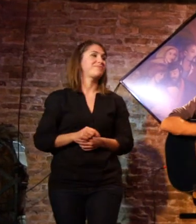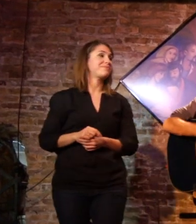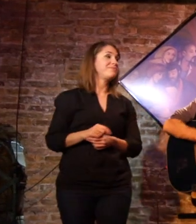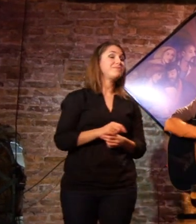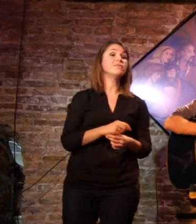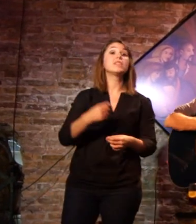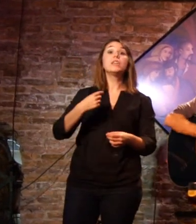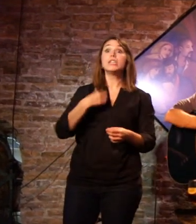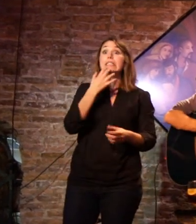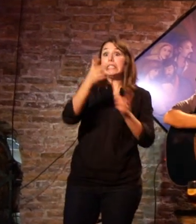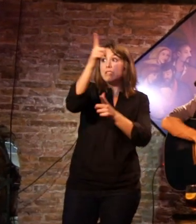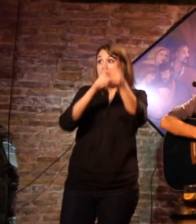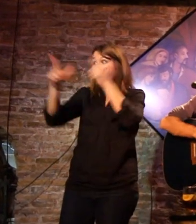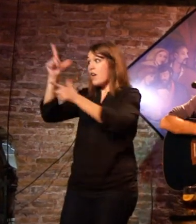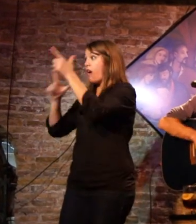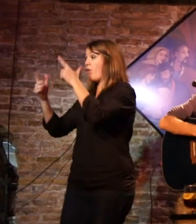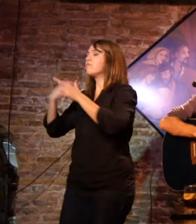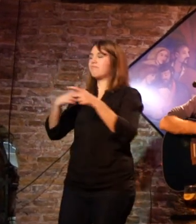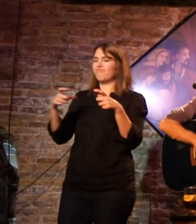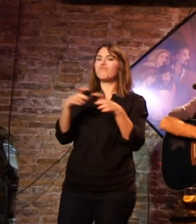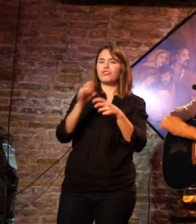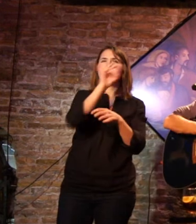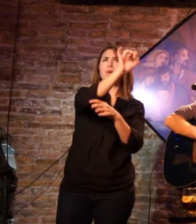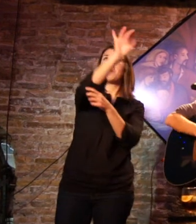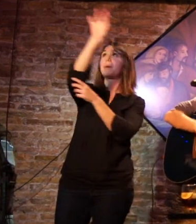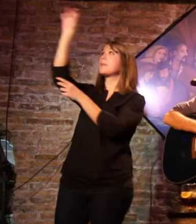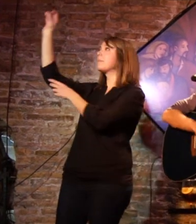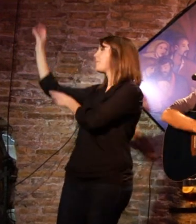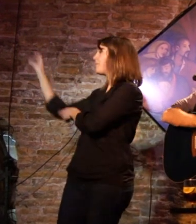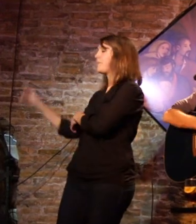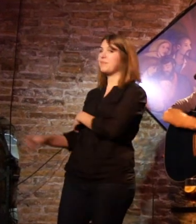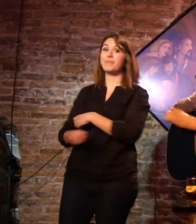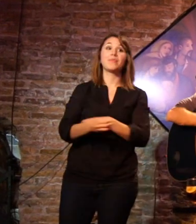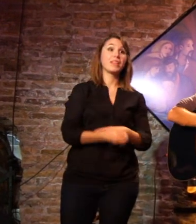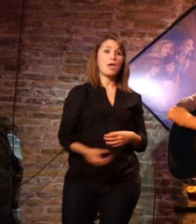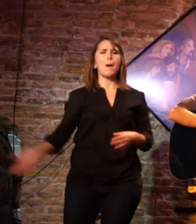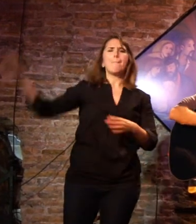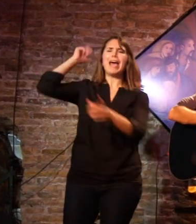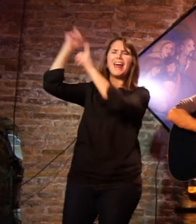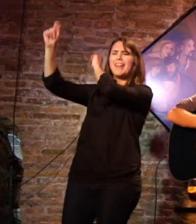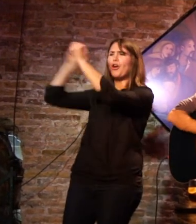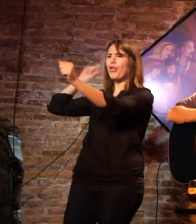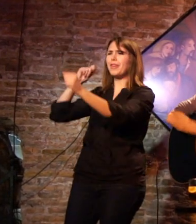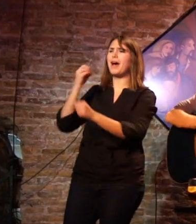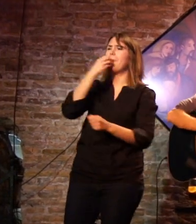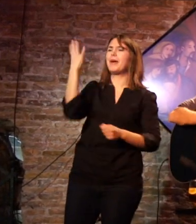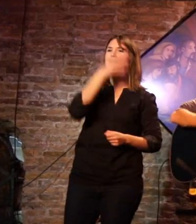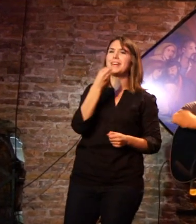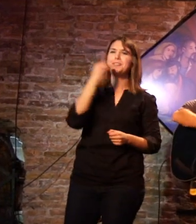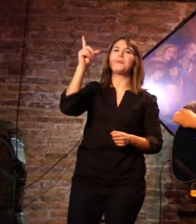Cuando postales, cuando viajo. ¡Vamos, Jaragoza! Bueno, bonito y